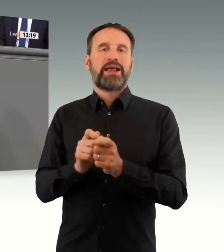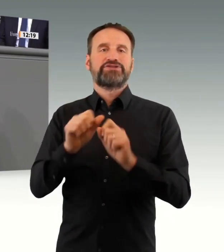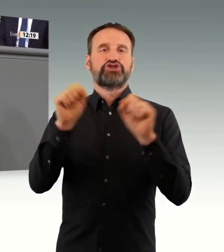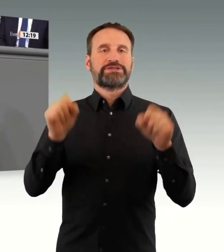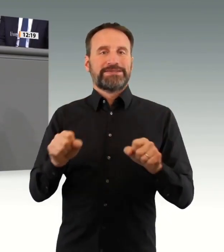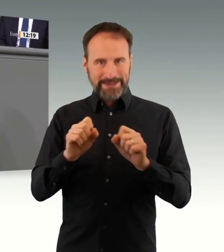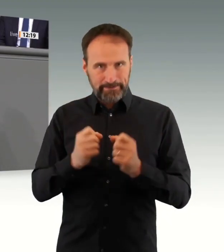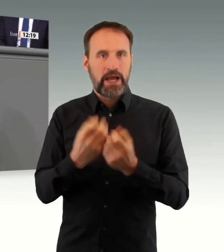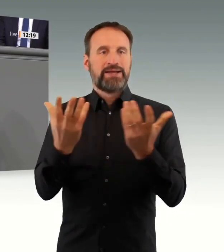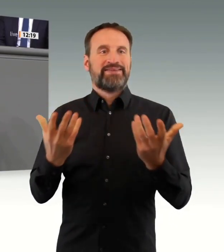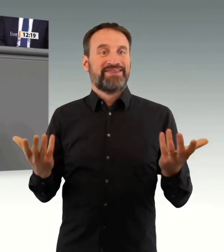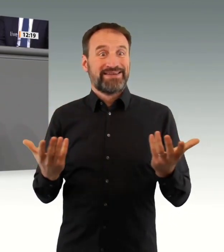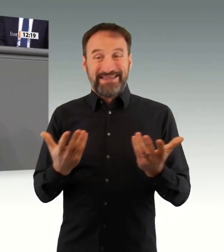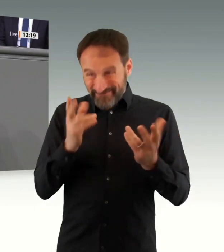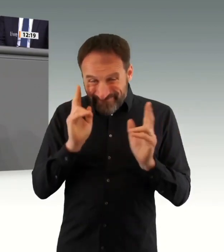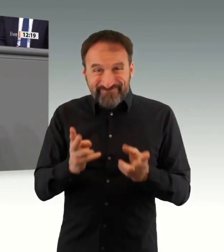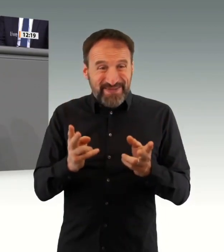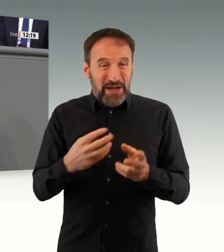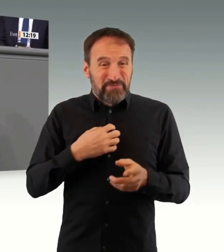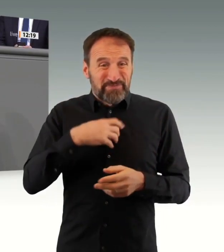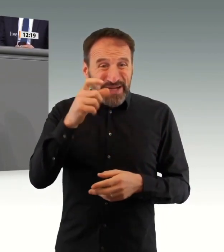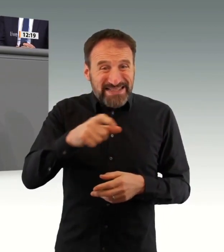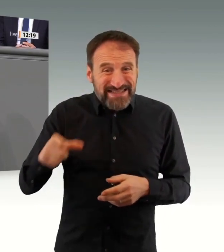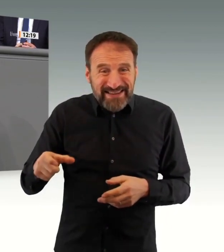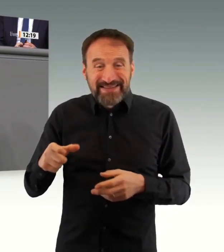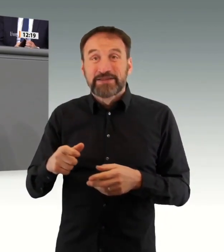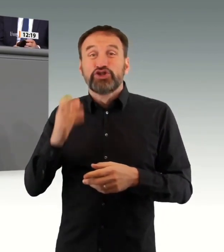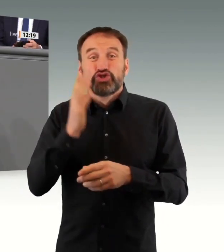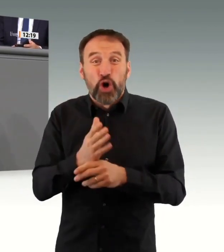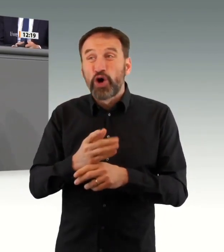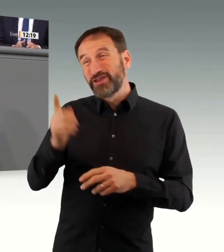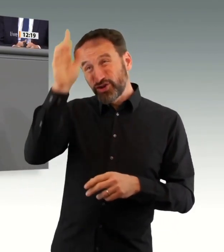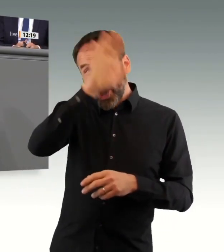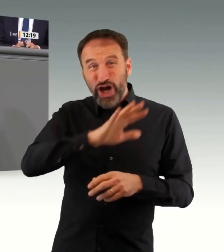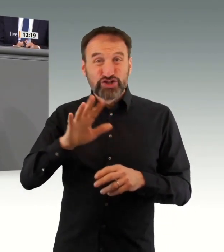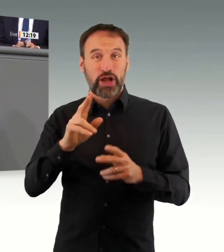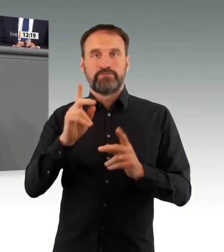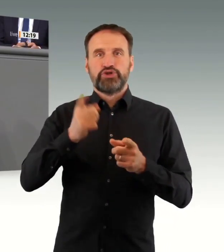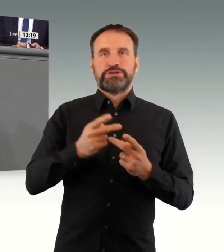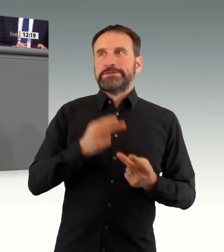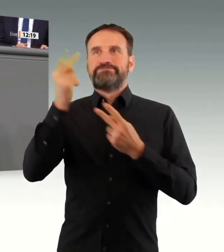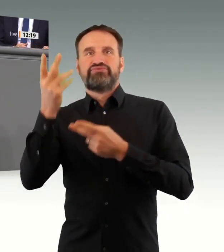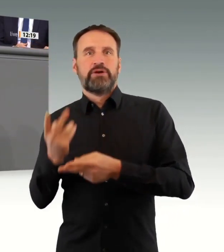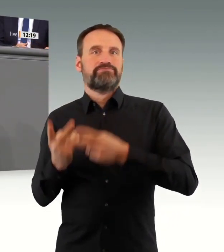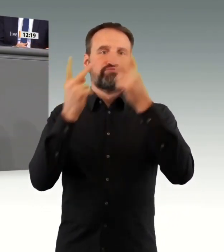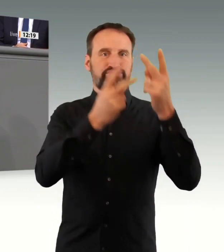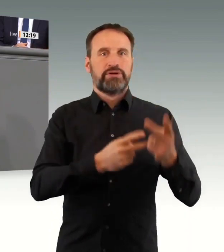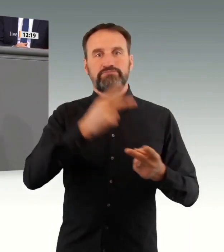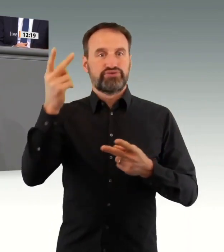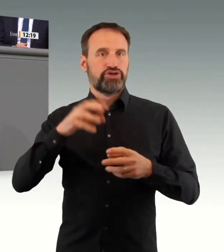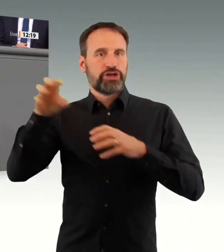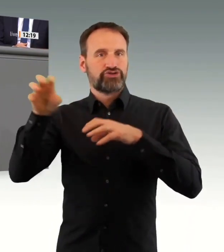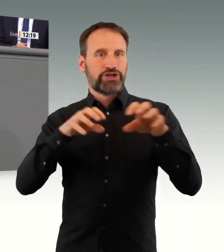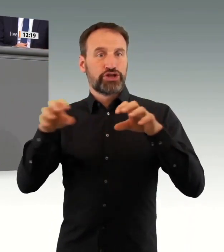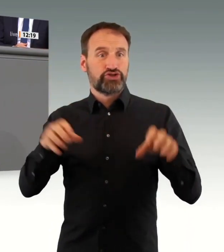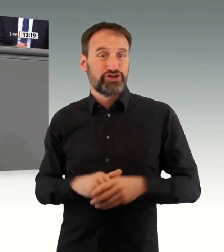Ratschlag gibt und deutlich anmahnt, wir brauchen effektive Maßnahmen und deutlich macht, dass zwar